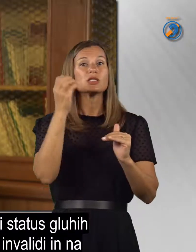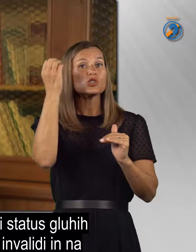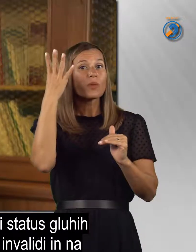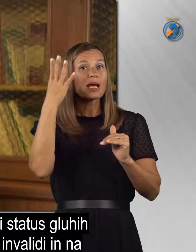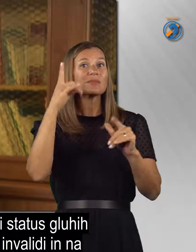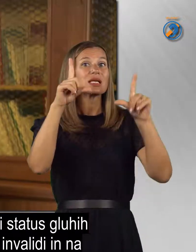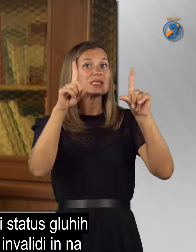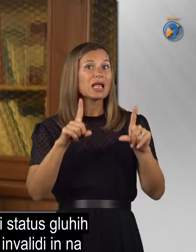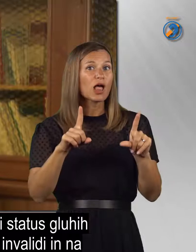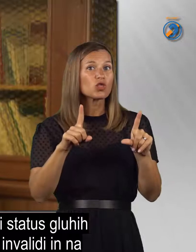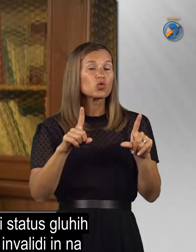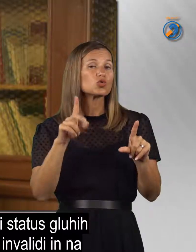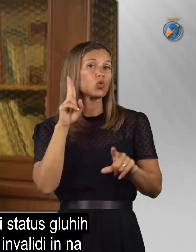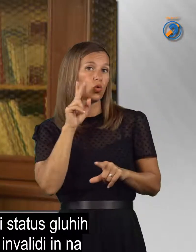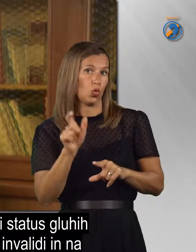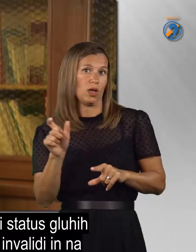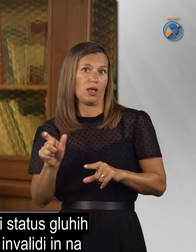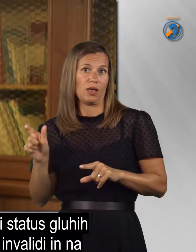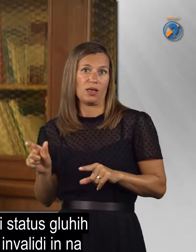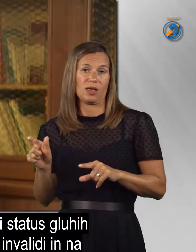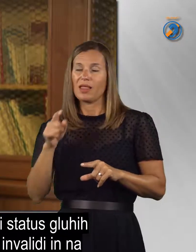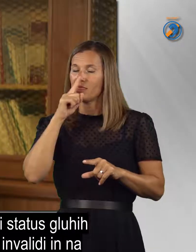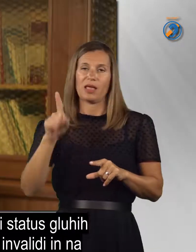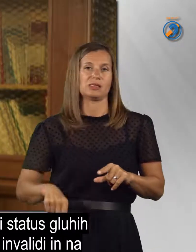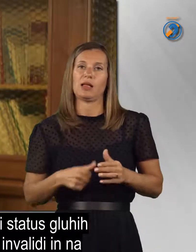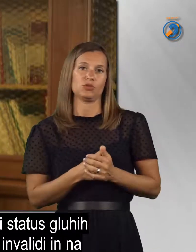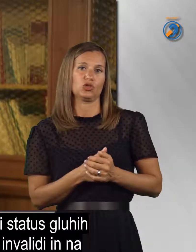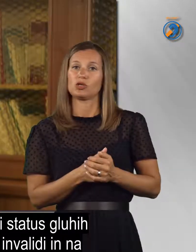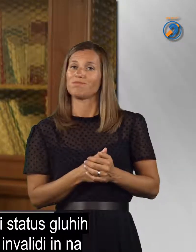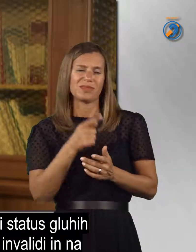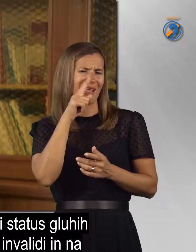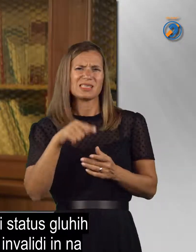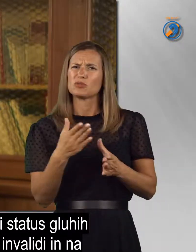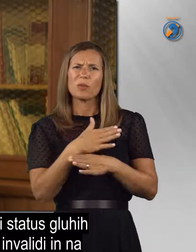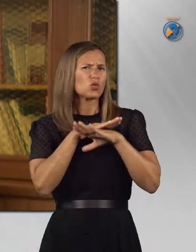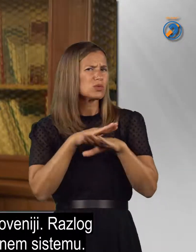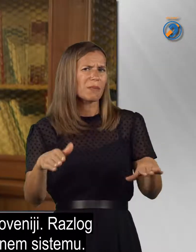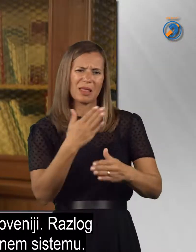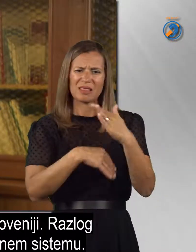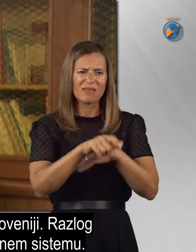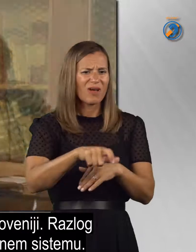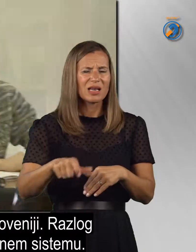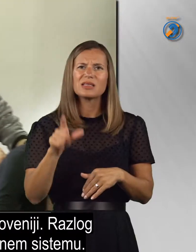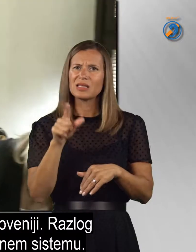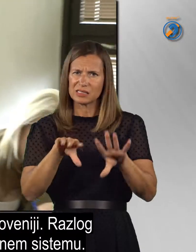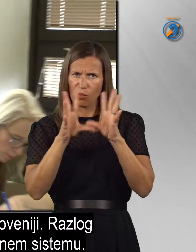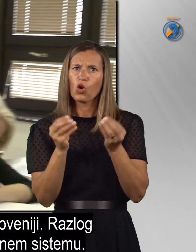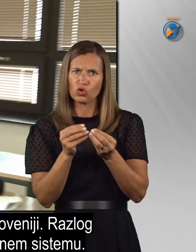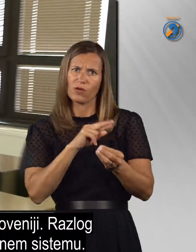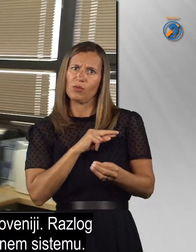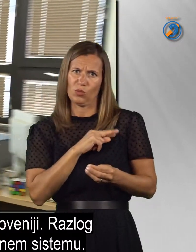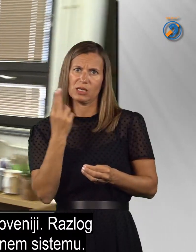izobrazbeni status gluhih najslabši, medvsem invalidji in na splošno v Republike Sloveniji.